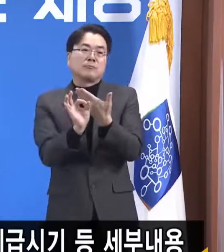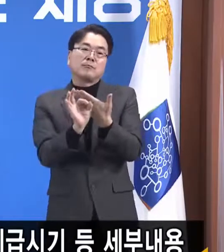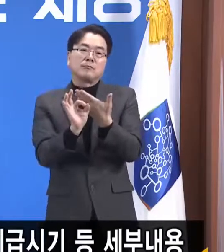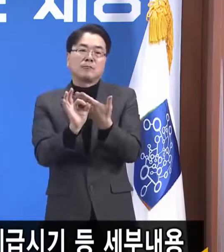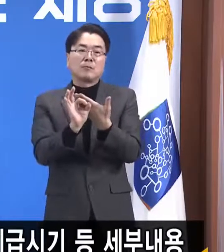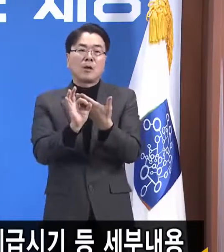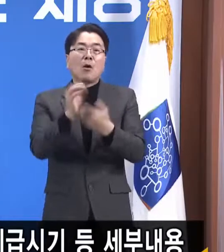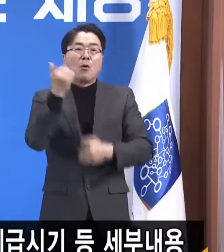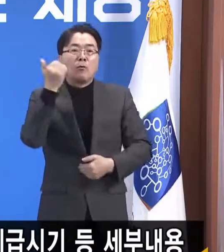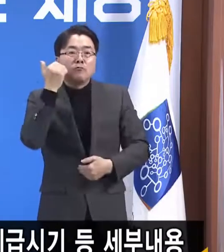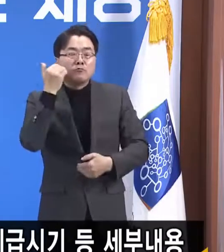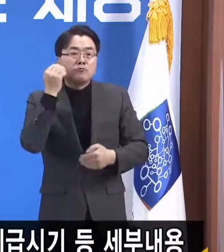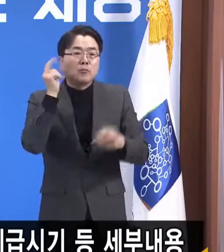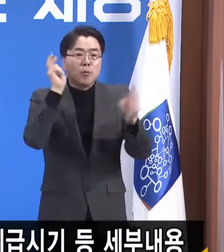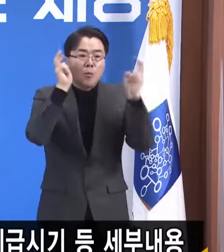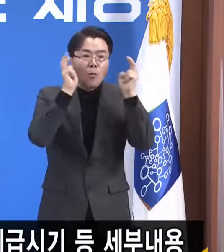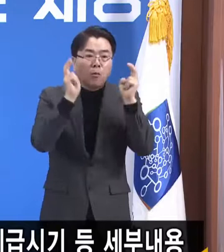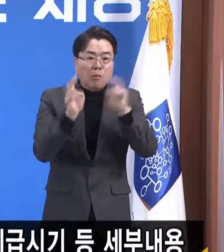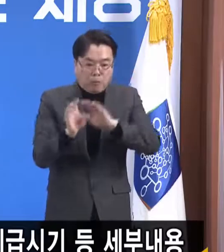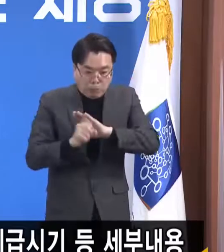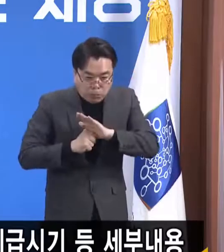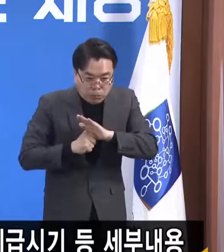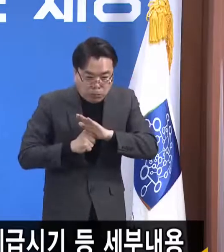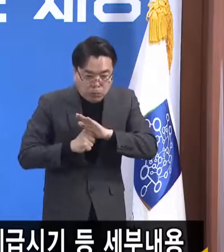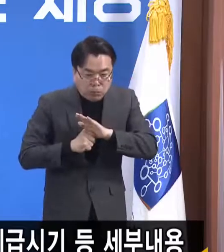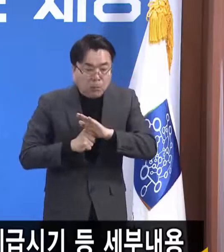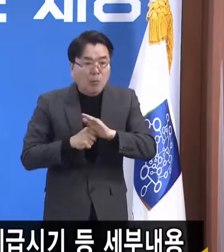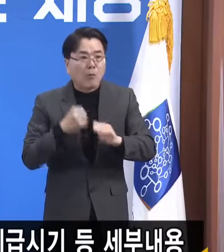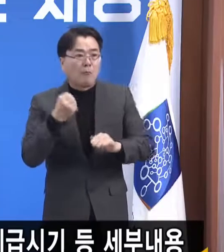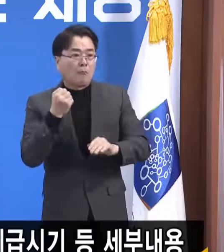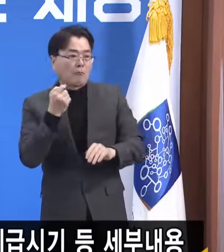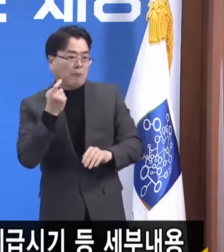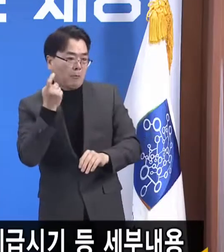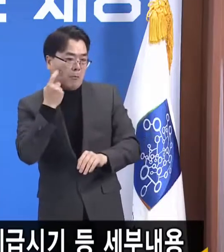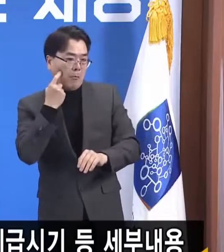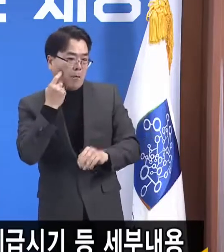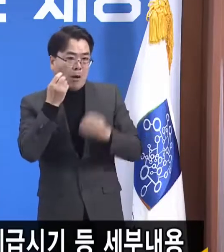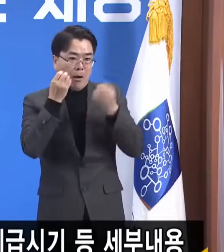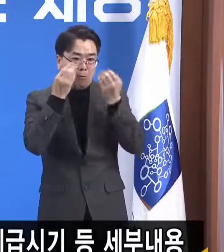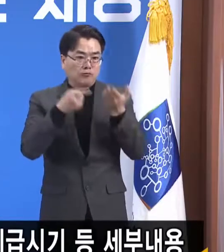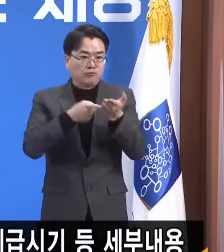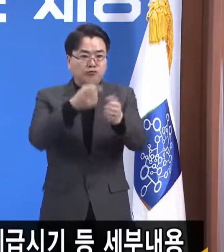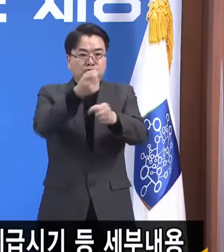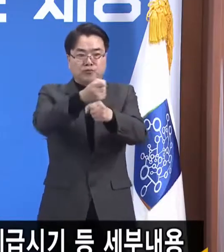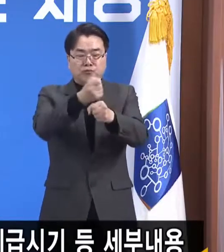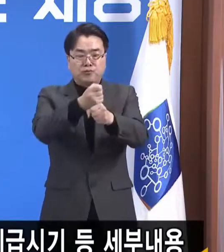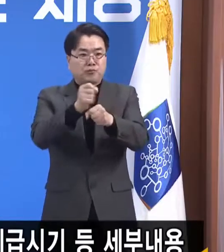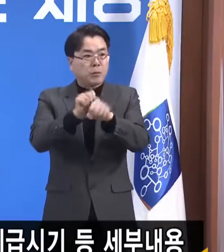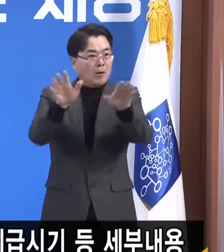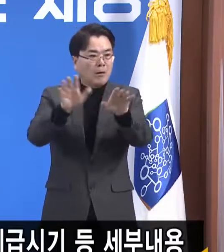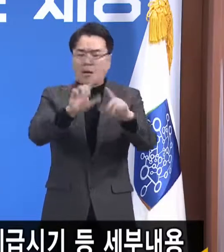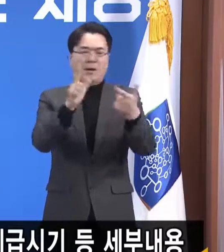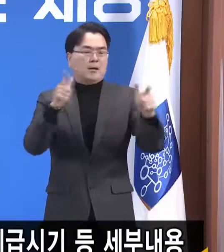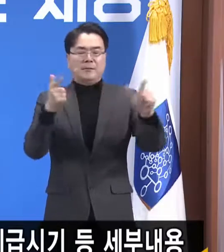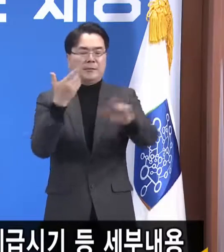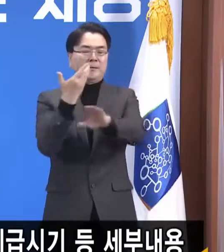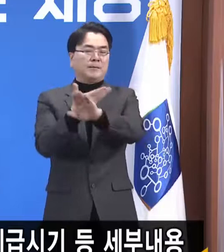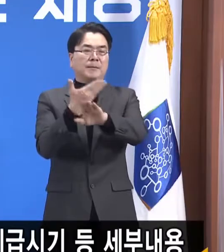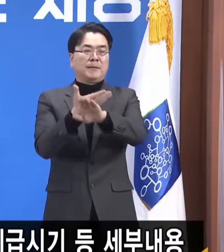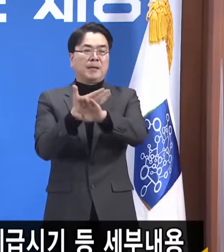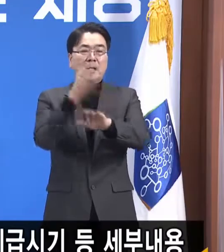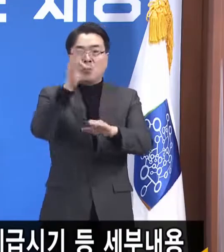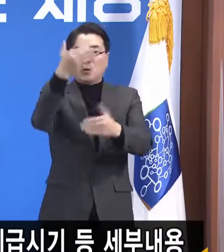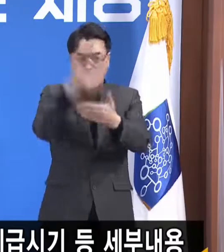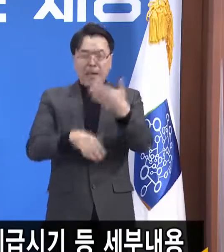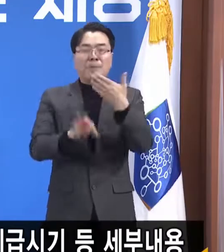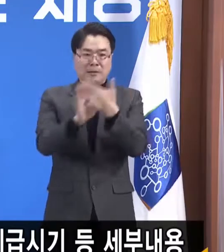가진다는 그런 아주 악성의 가짜누스를 퍼뜨리는 분들 계시던데 전혀 사실이 아닙니다. 전부 다 도